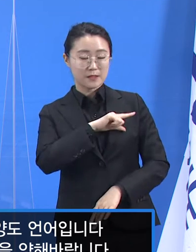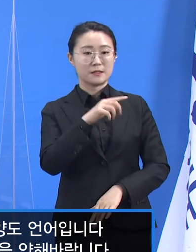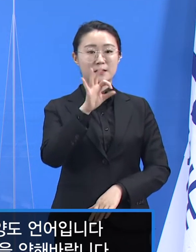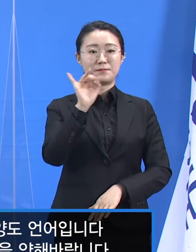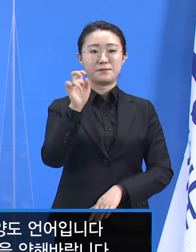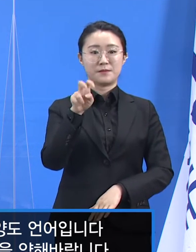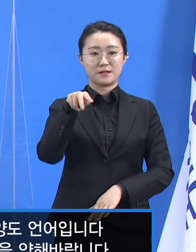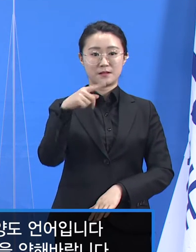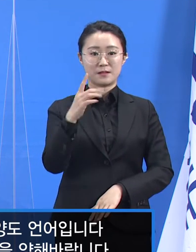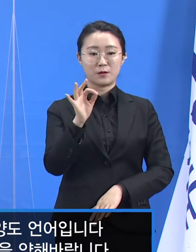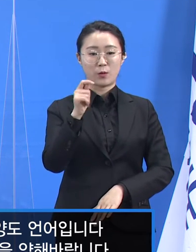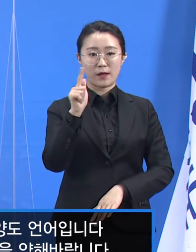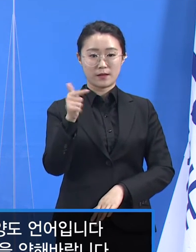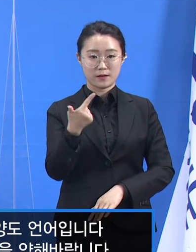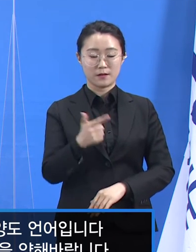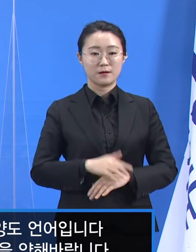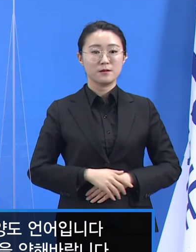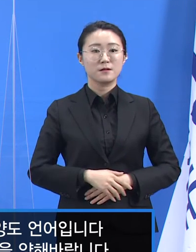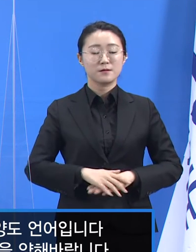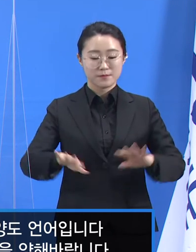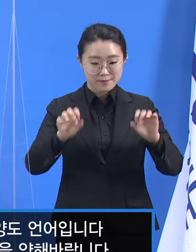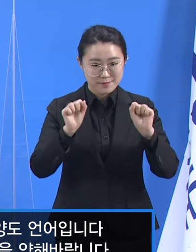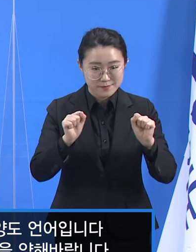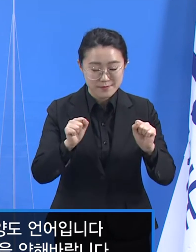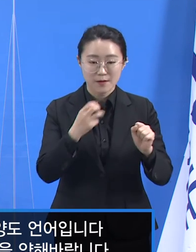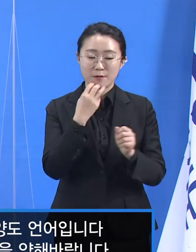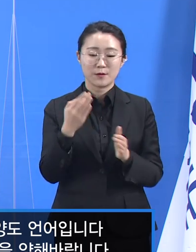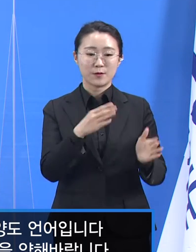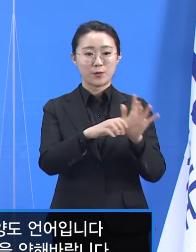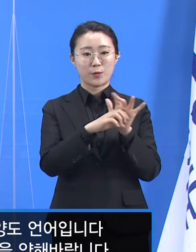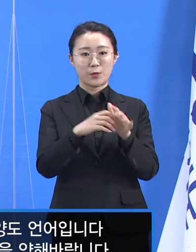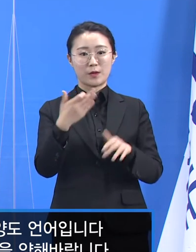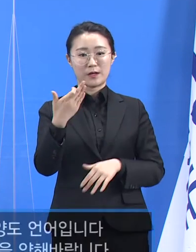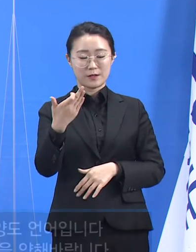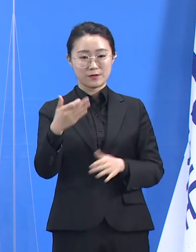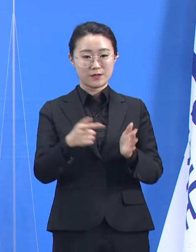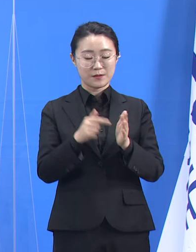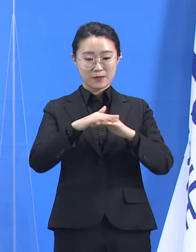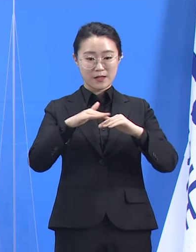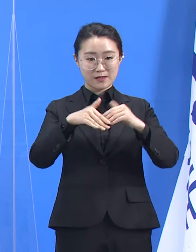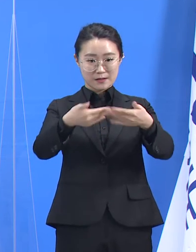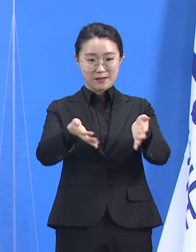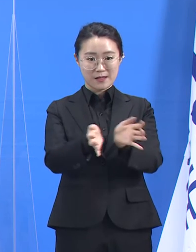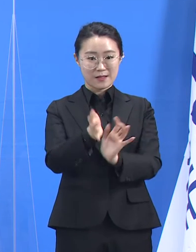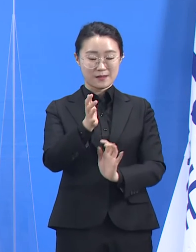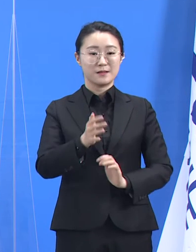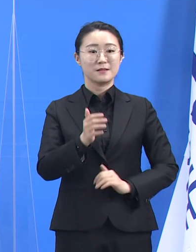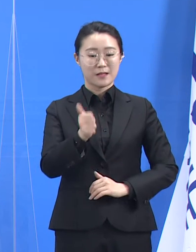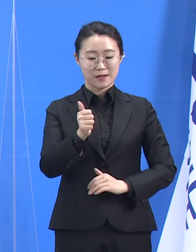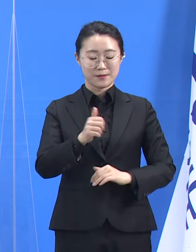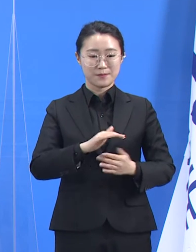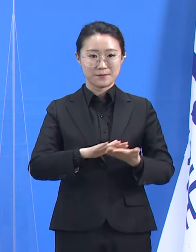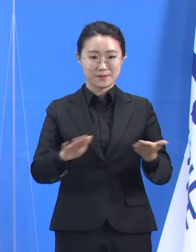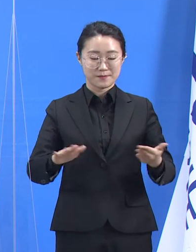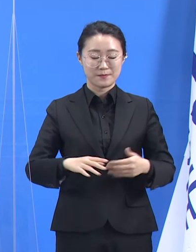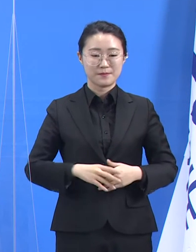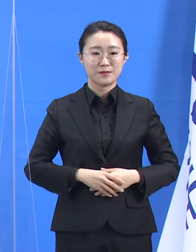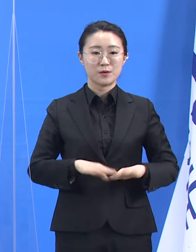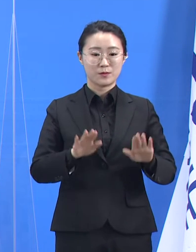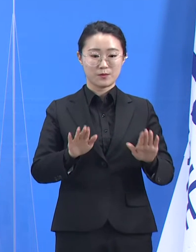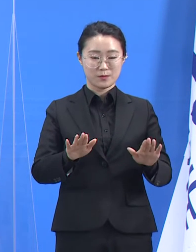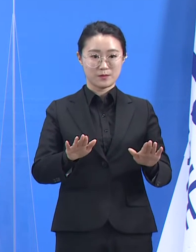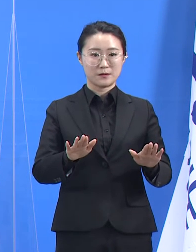안녕하십니까 경기도 코로나19 긴급대응단의 임순관입니다. 3월 16일 화요일 경기도